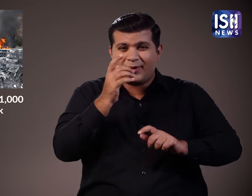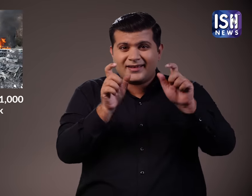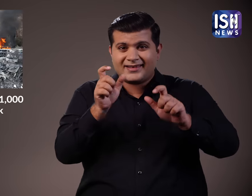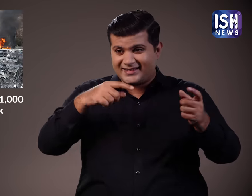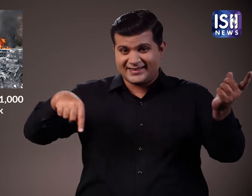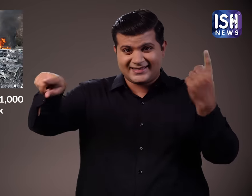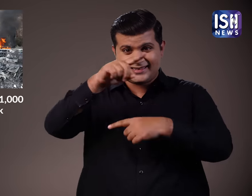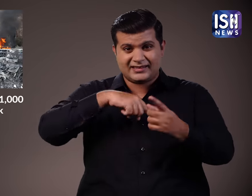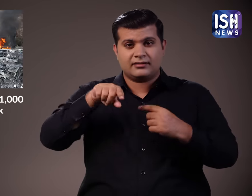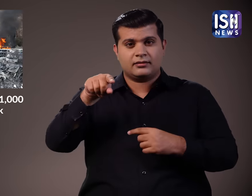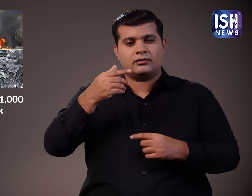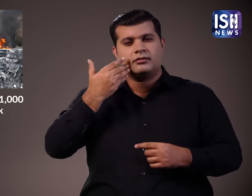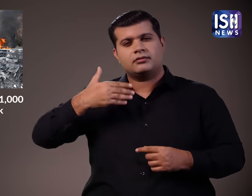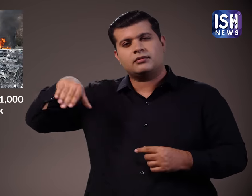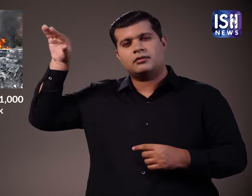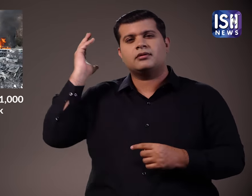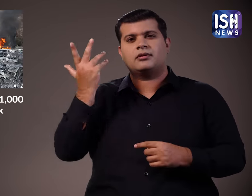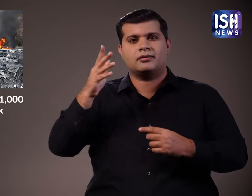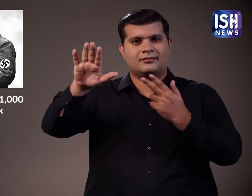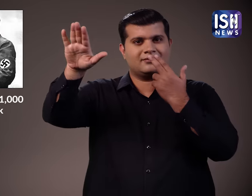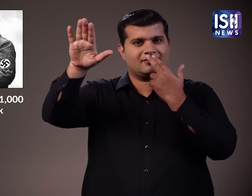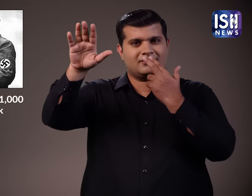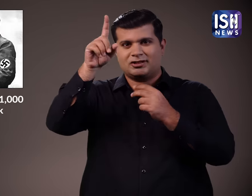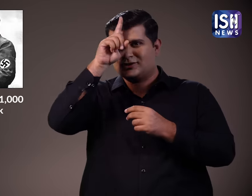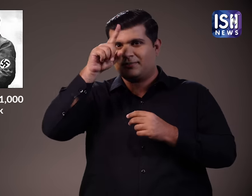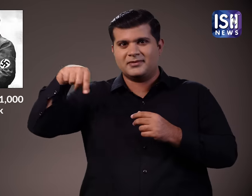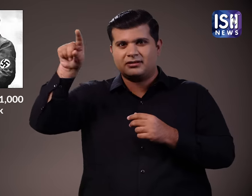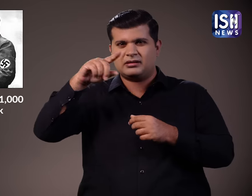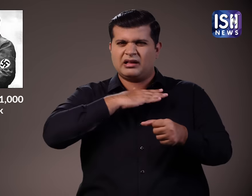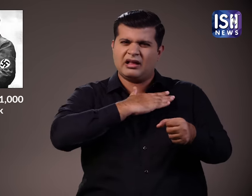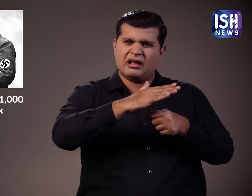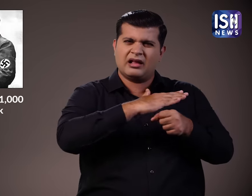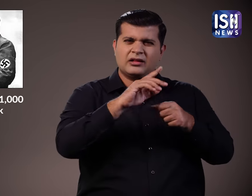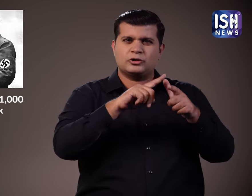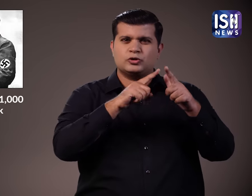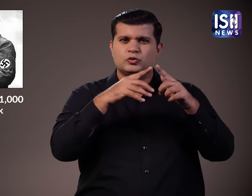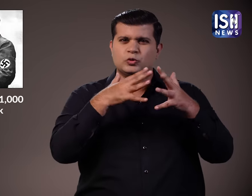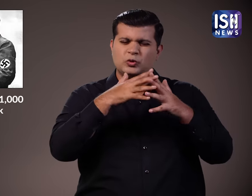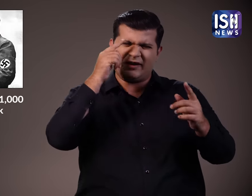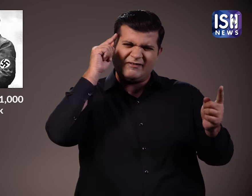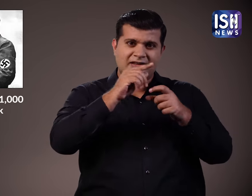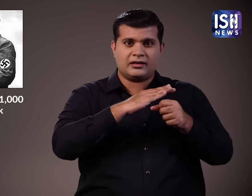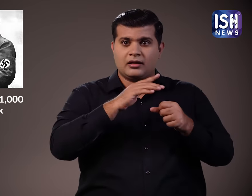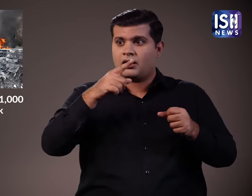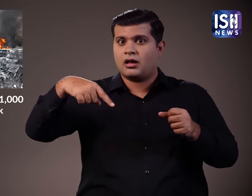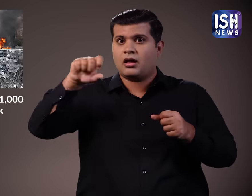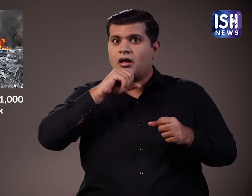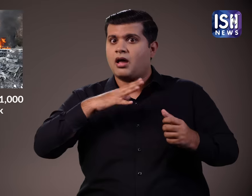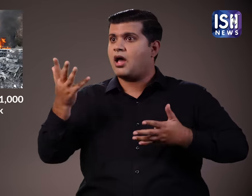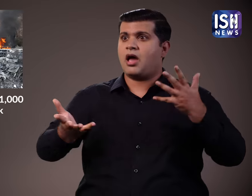इन में से कई बुजुर्ग नरसनहार से बचे हुए है जिनोंने अपनी जवानी के